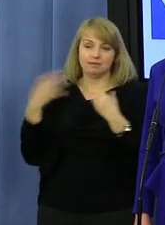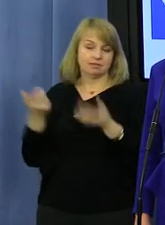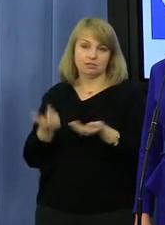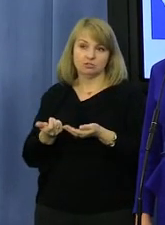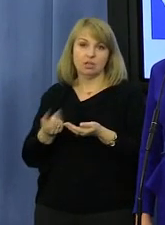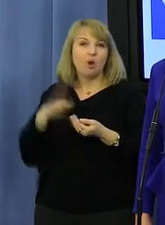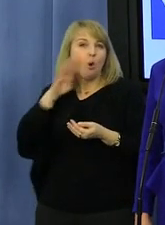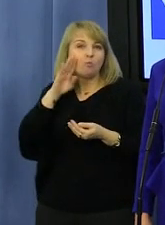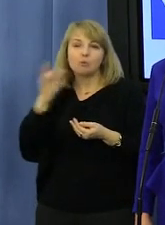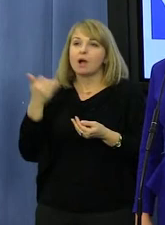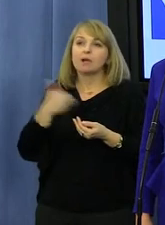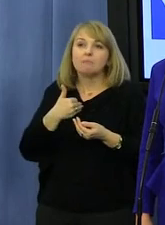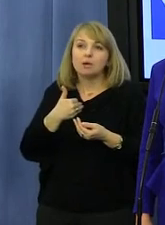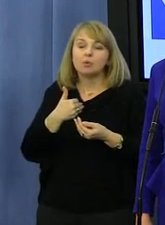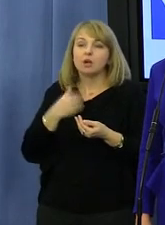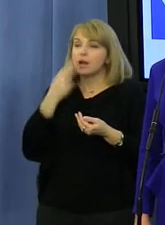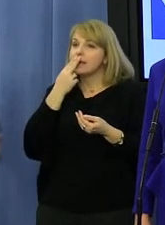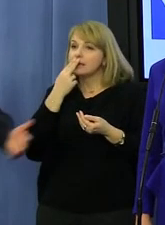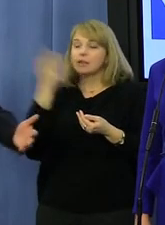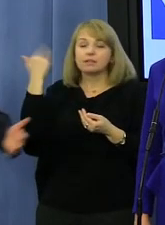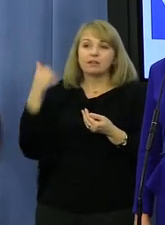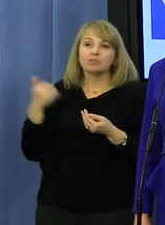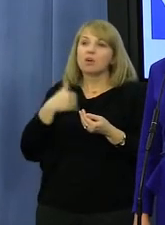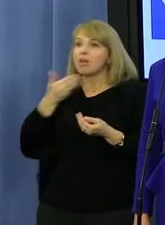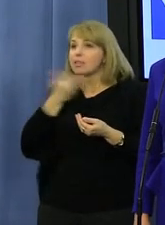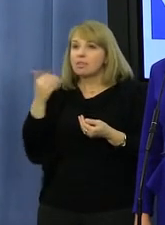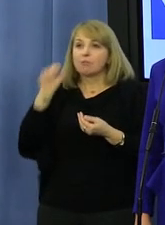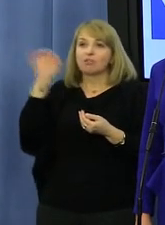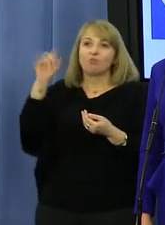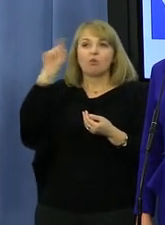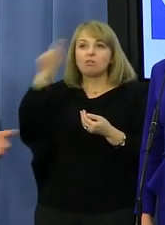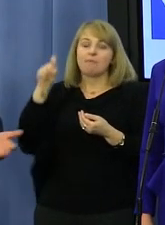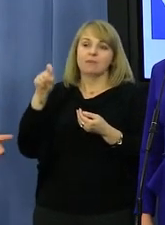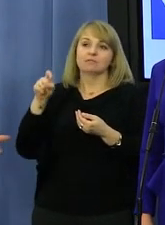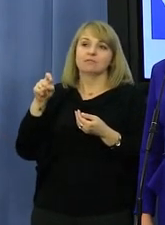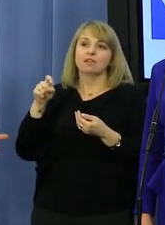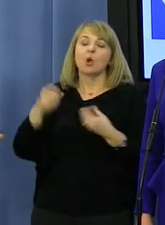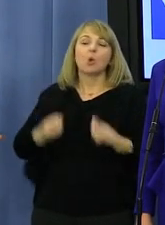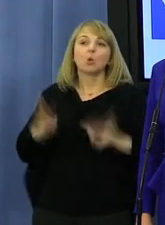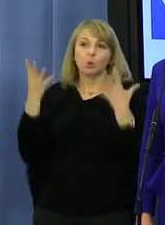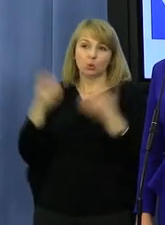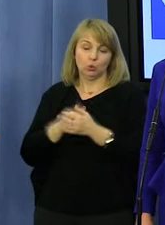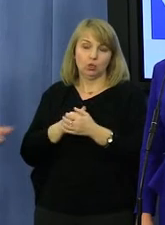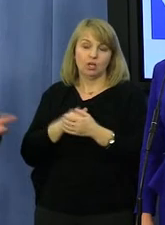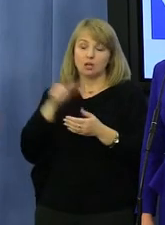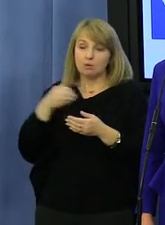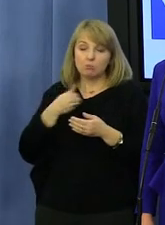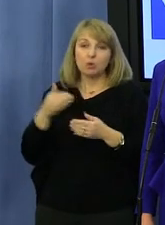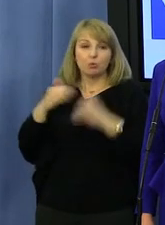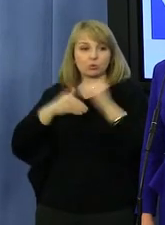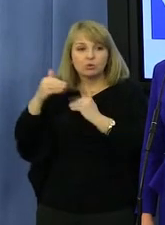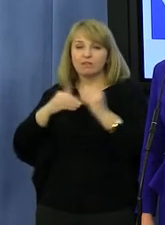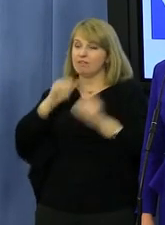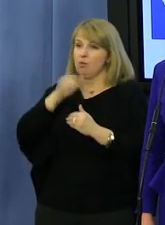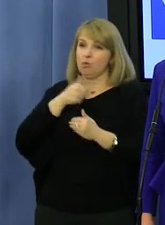Hitlera nie ma Husserla, nie ma Kanta, nie ma wszystkiego tego, co stworzyło Europę, nie ma Goethego, nie ma po